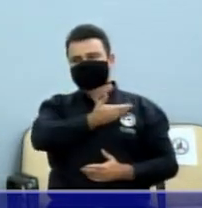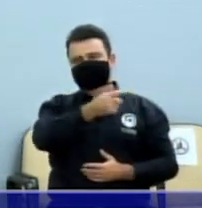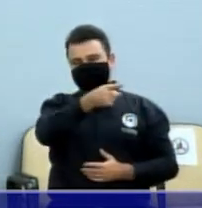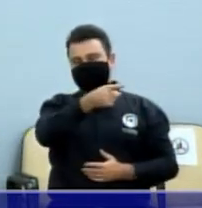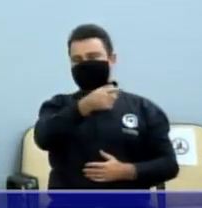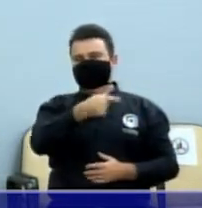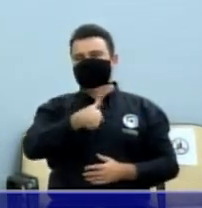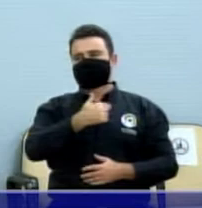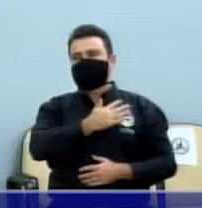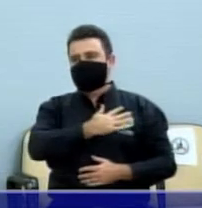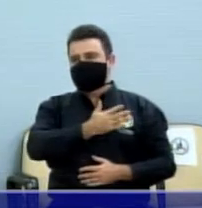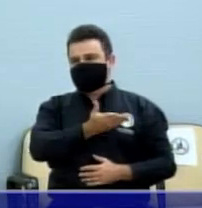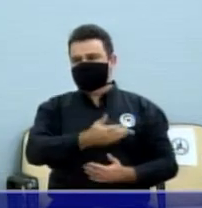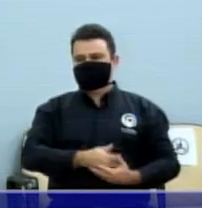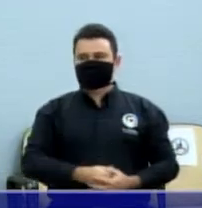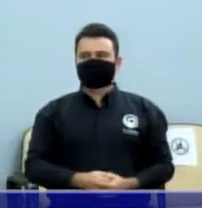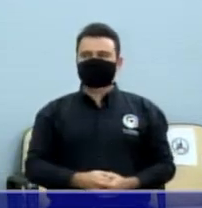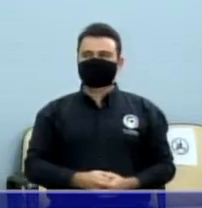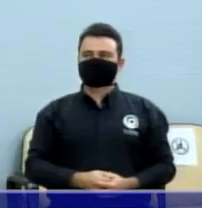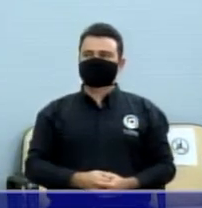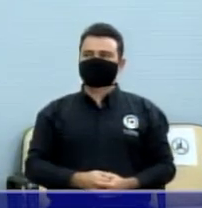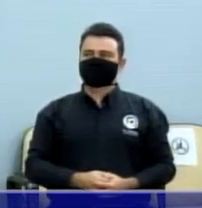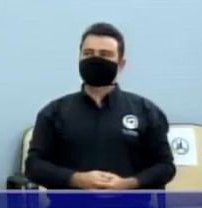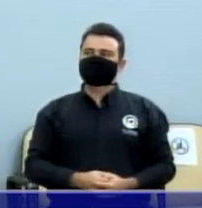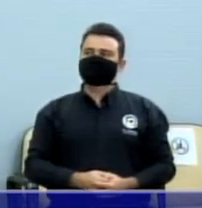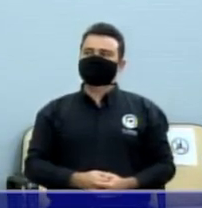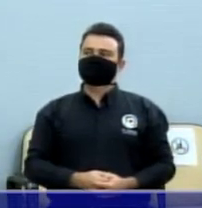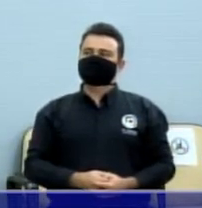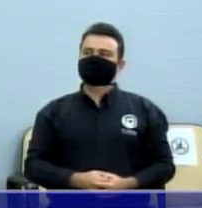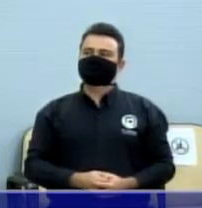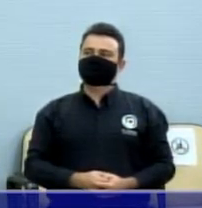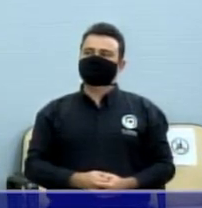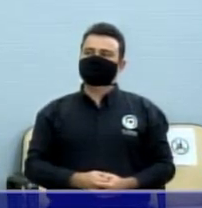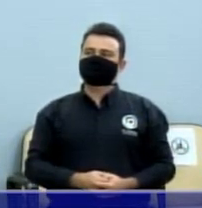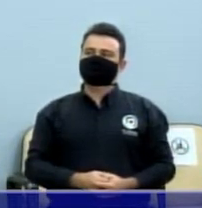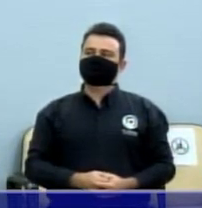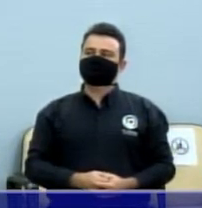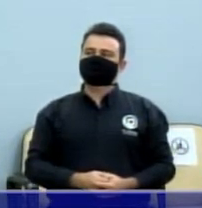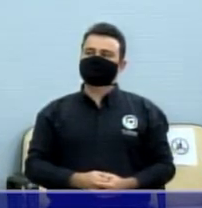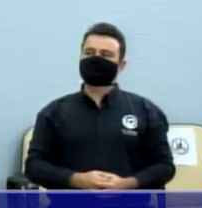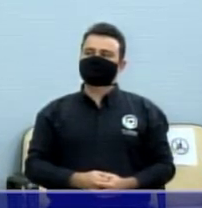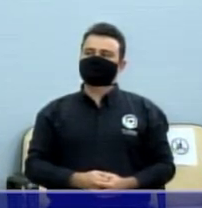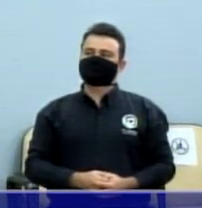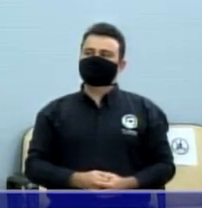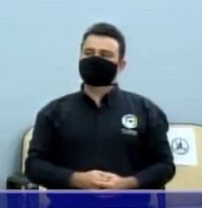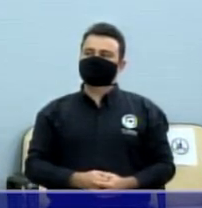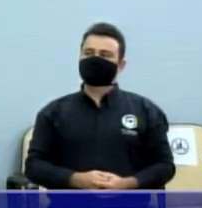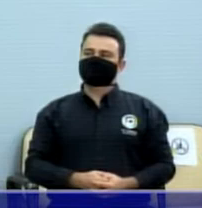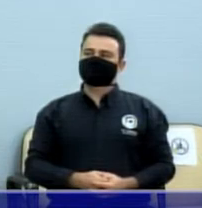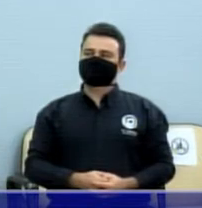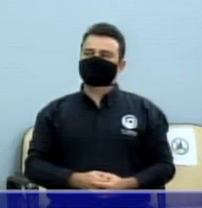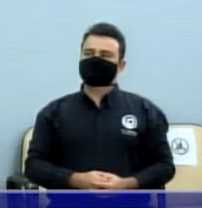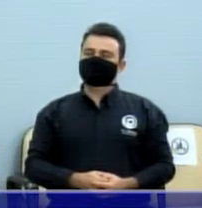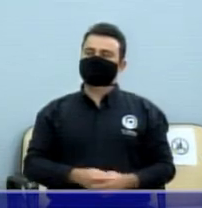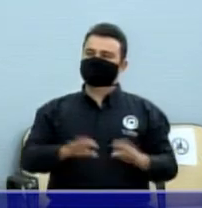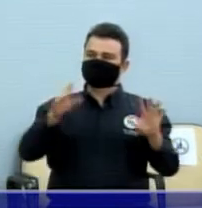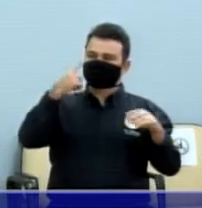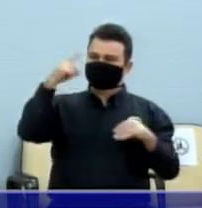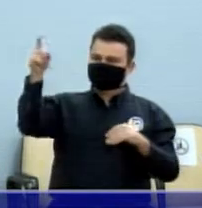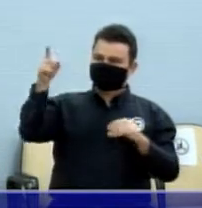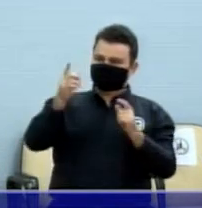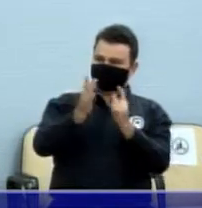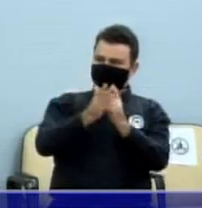Bom, o que me traz nessa casa hoje? Eu procurei levantar essa palavra aqui, depois eu descobri, viu, Bruno?